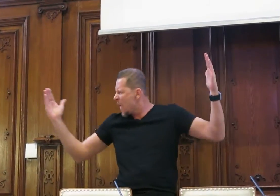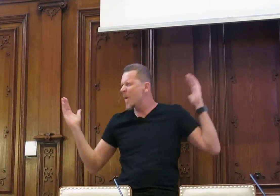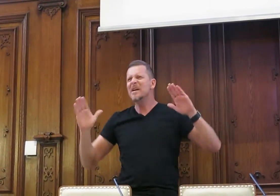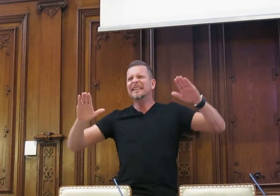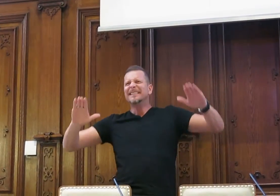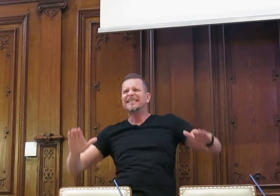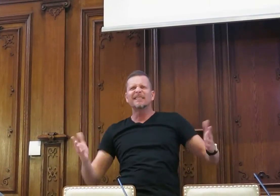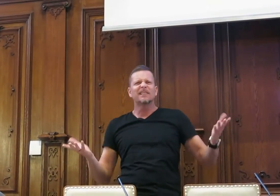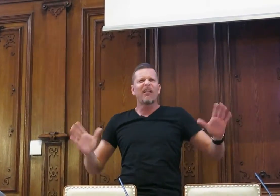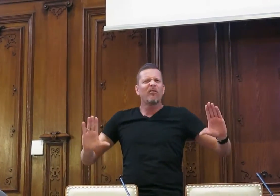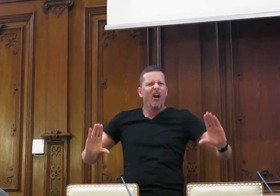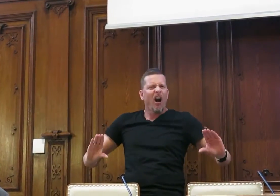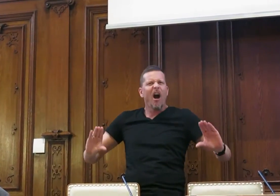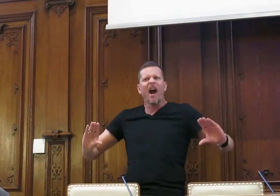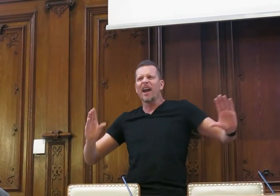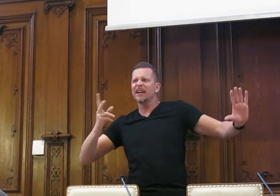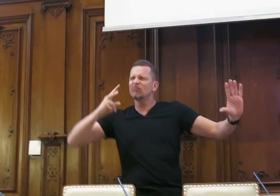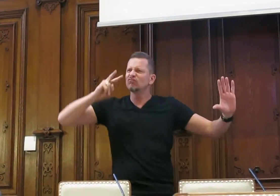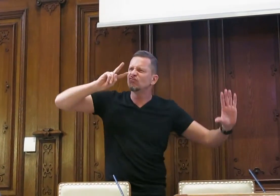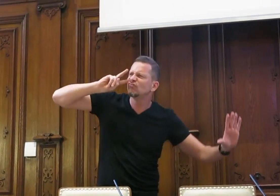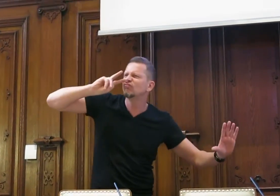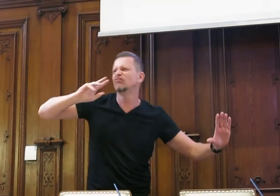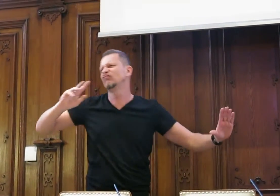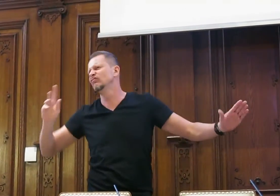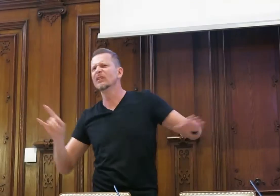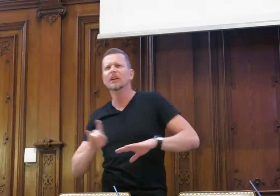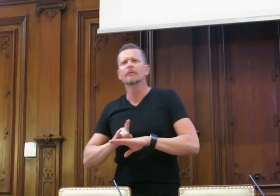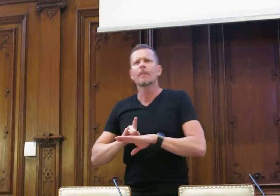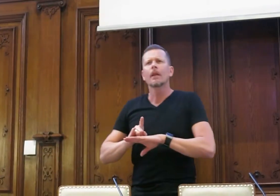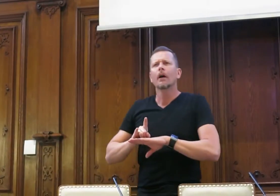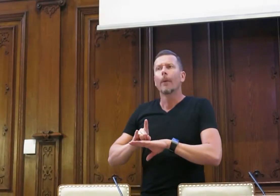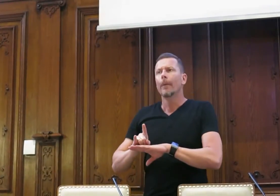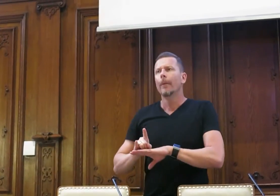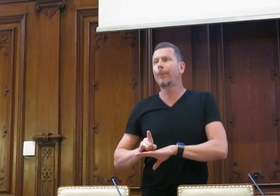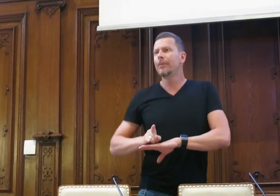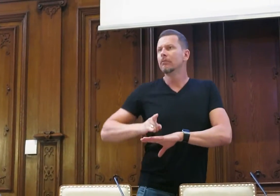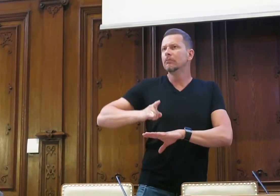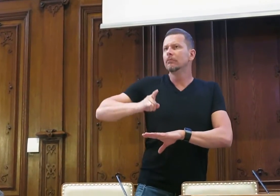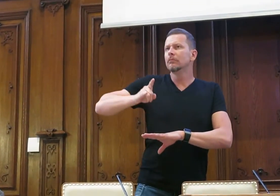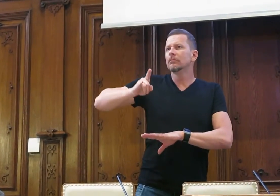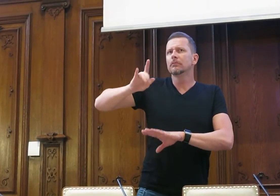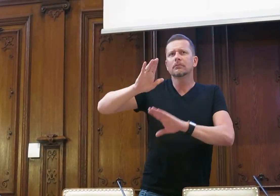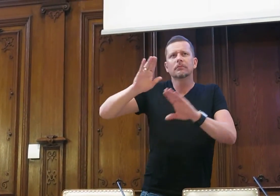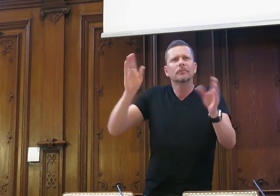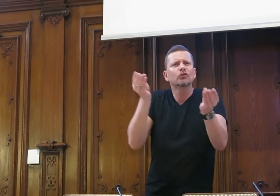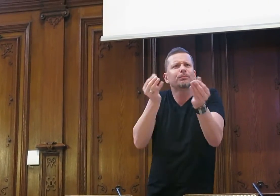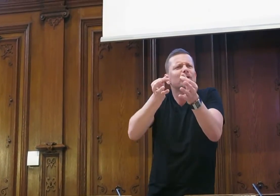Es ist ganz erstaunt, wie groß, wie weiche Sitz, also denke ich, fühlt sich da wieder absolute Wippen. Das Flugzeug hekt ab,